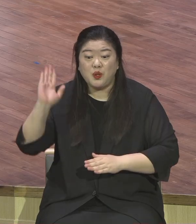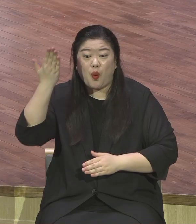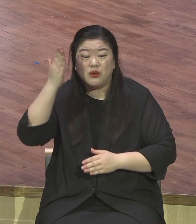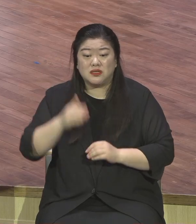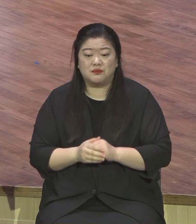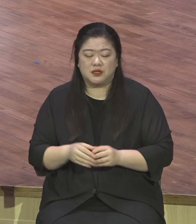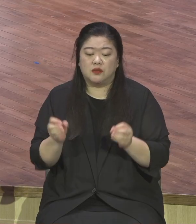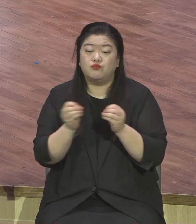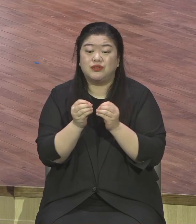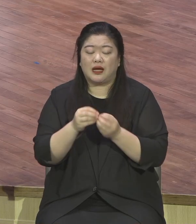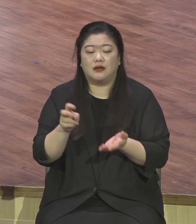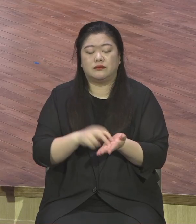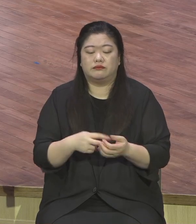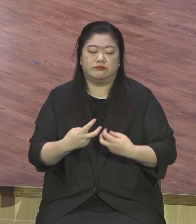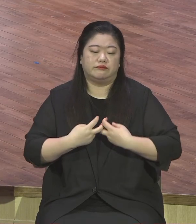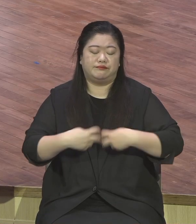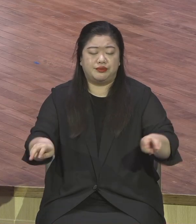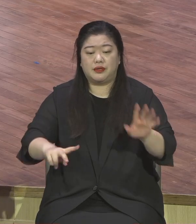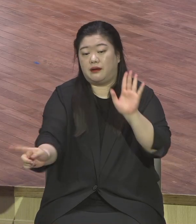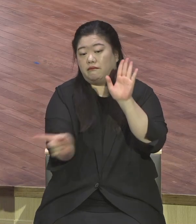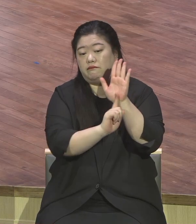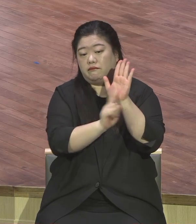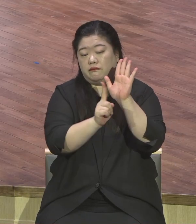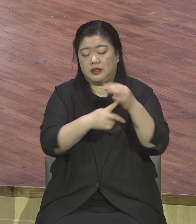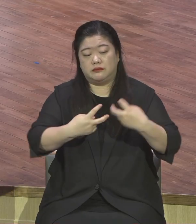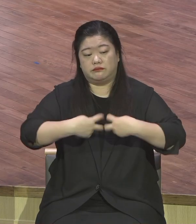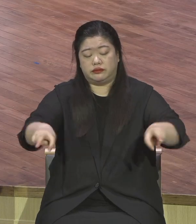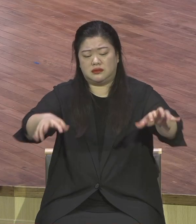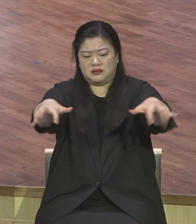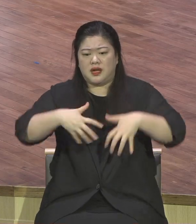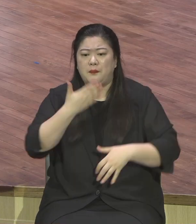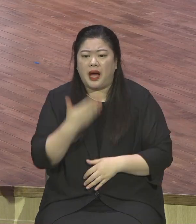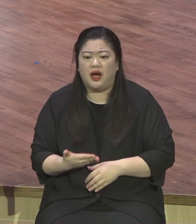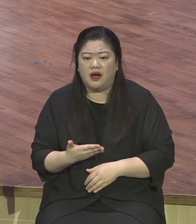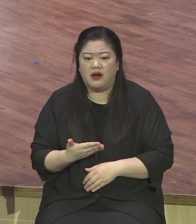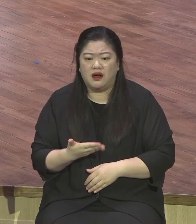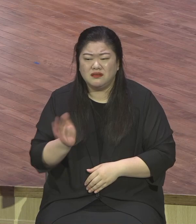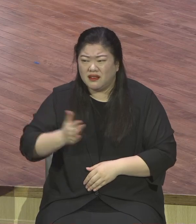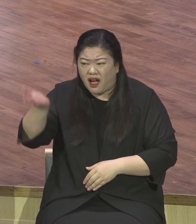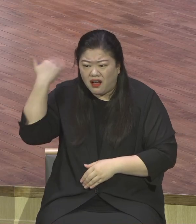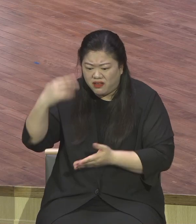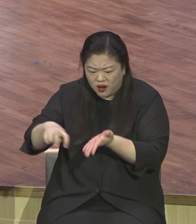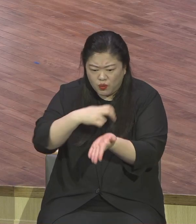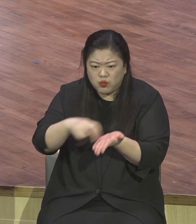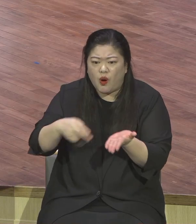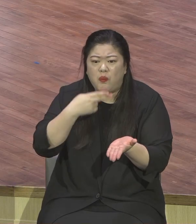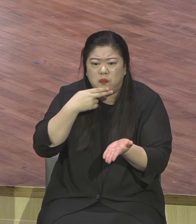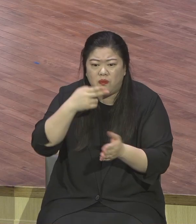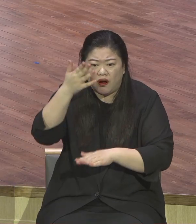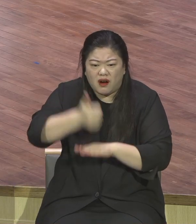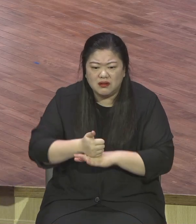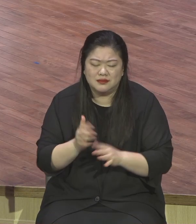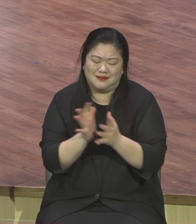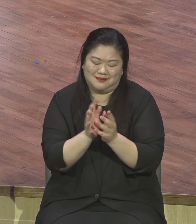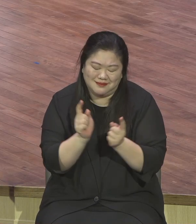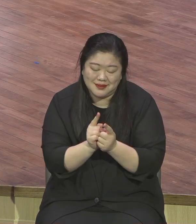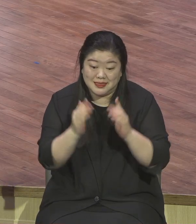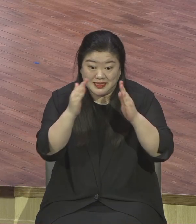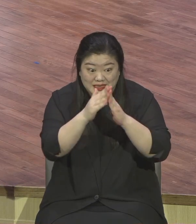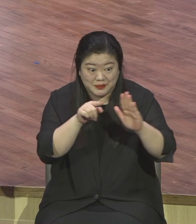모바일 아니에요 직접 다 종들을 직접 집집마다 다 보내서 참여 여부를 체크했어요